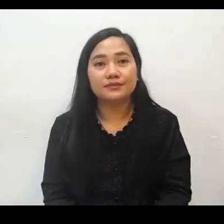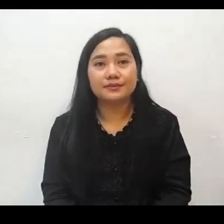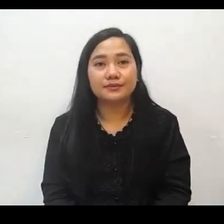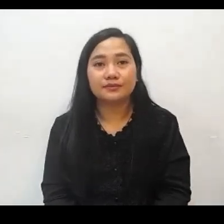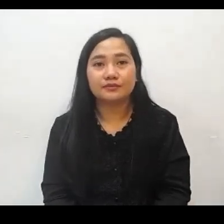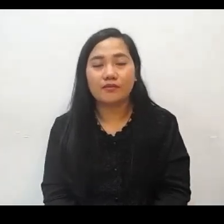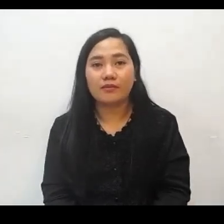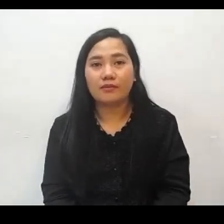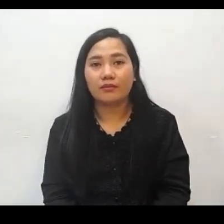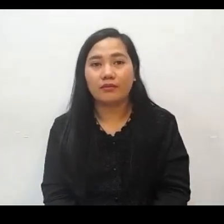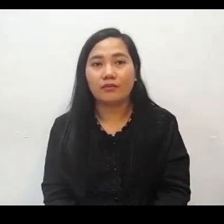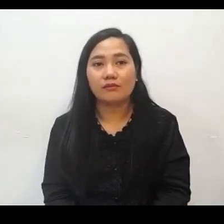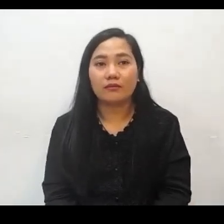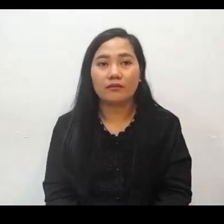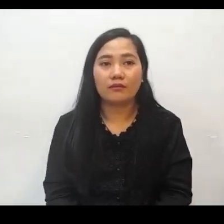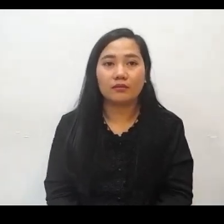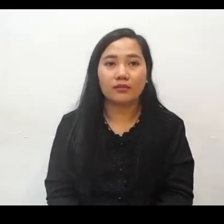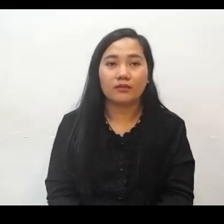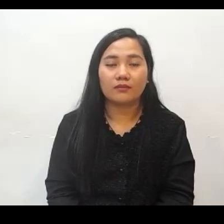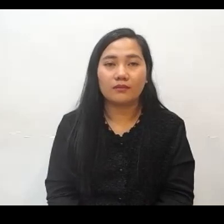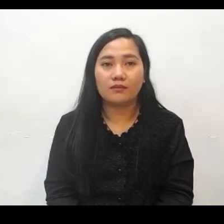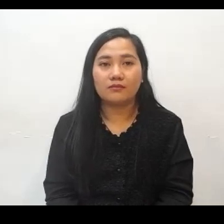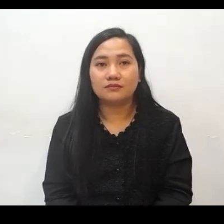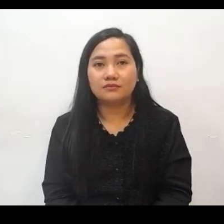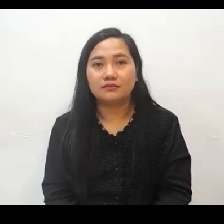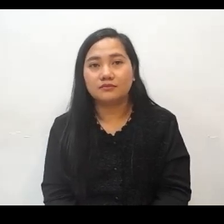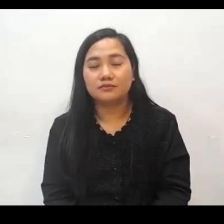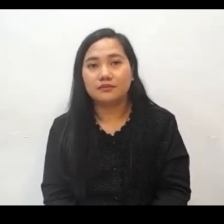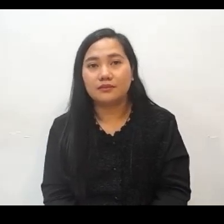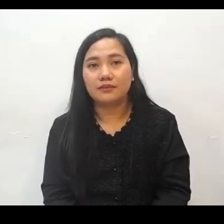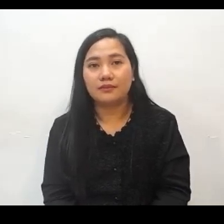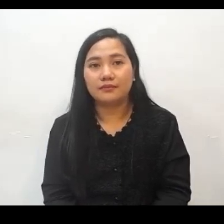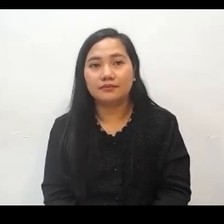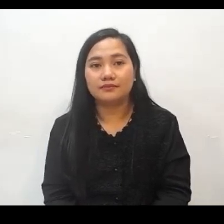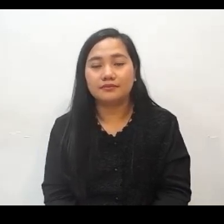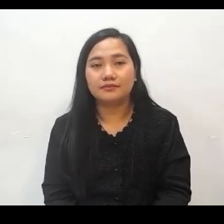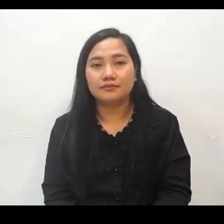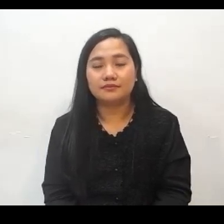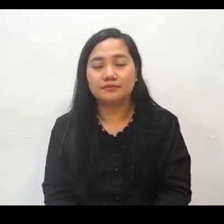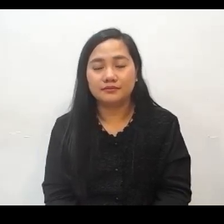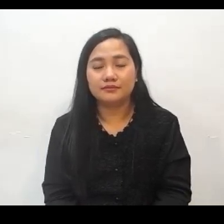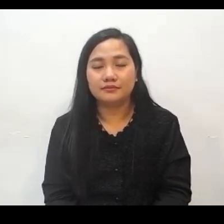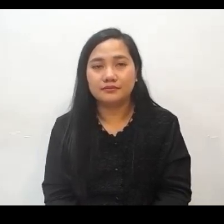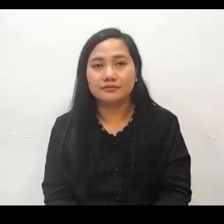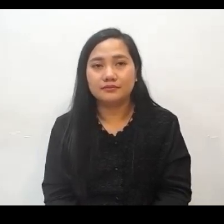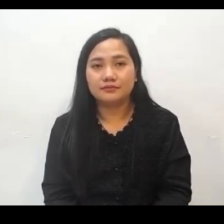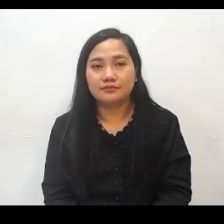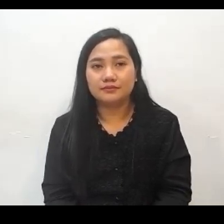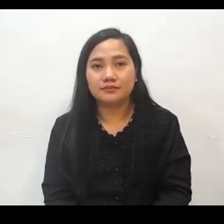ang mga anak na babae ng mga tao at sila'y kumuha ng kani-kanilang mga asawa mula sa lahat ng kanilang pinili.